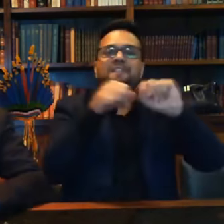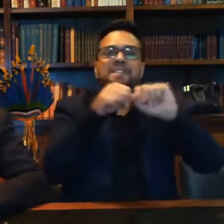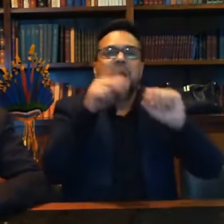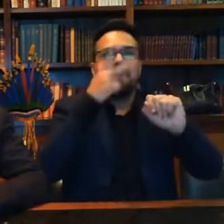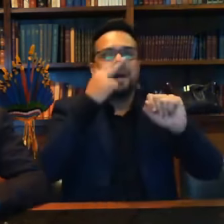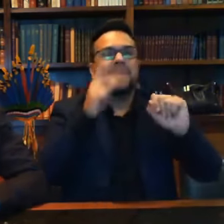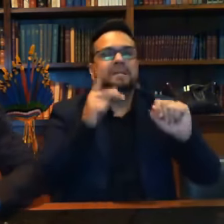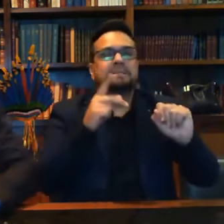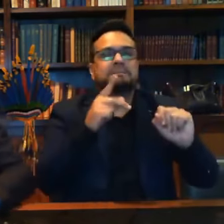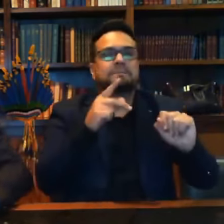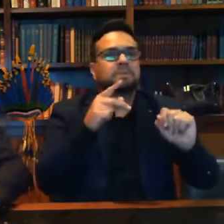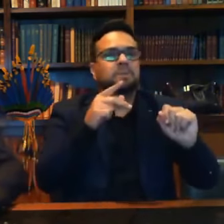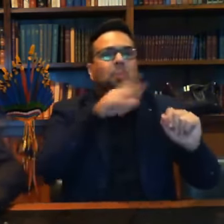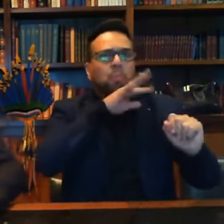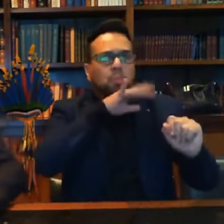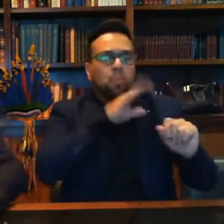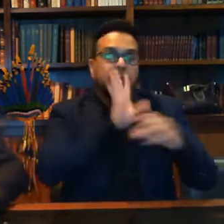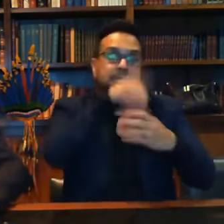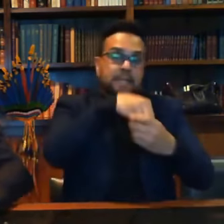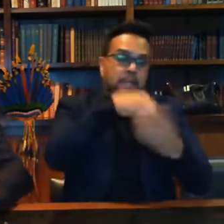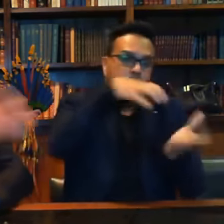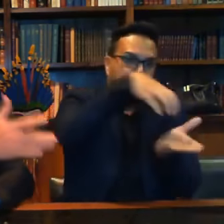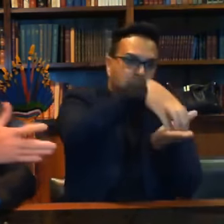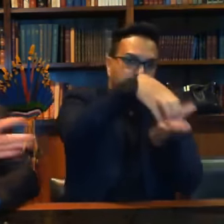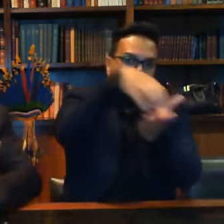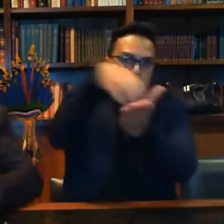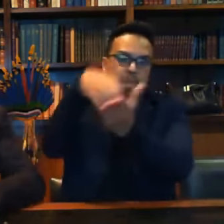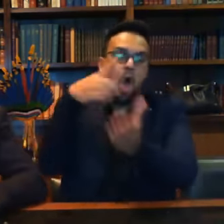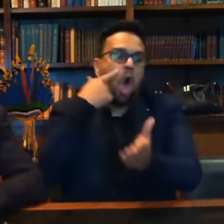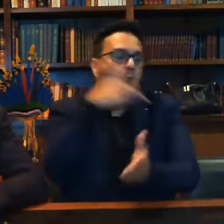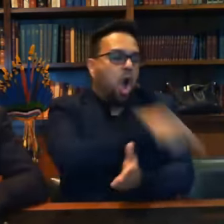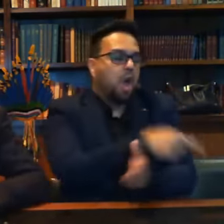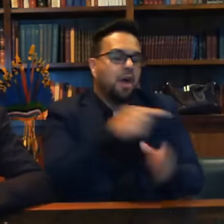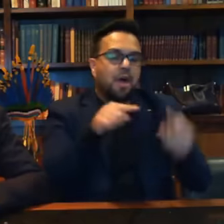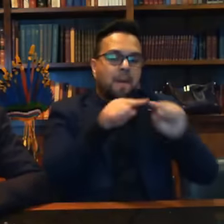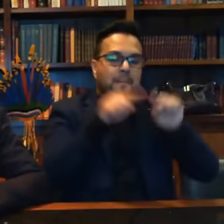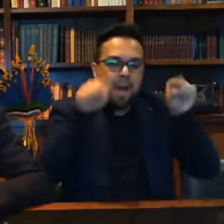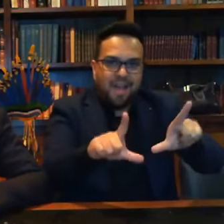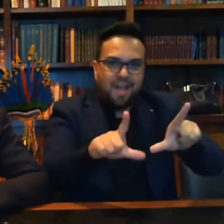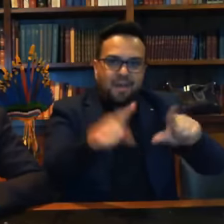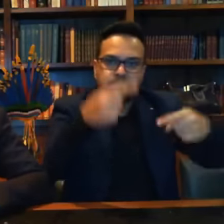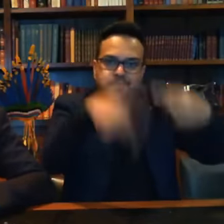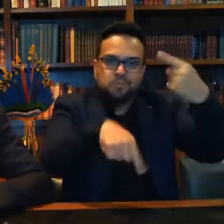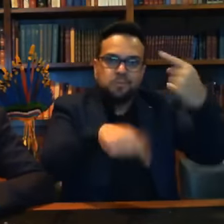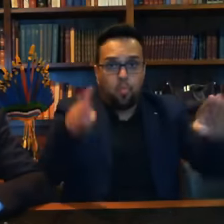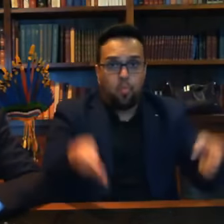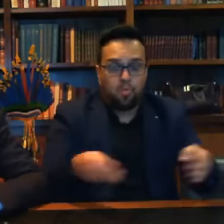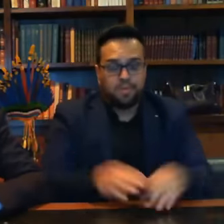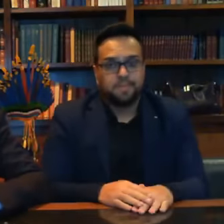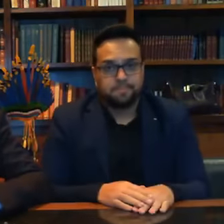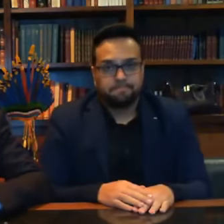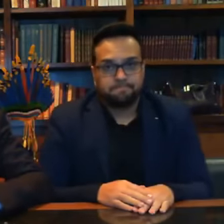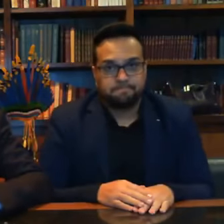dizendo que, olha, que tá na tela não tá no papel aqui do lado. Se não tá, é do TSE.